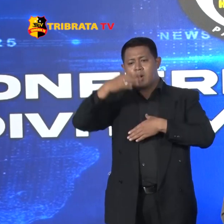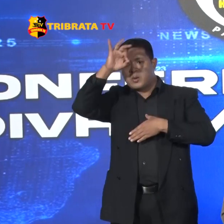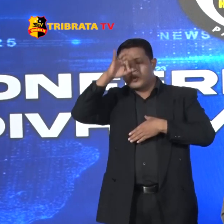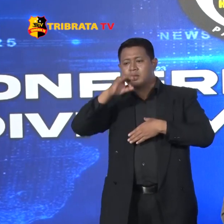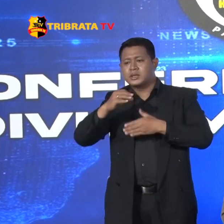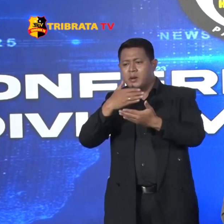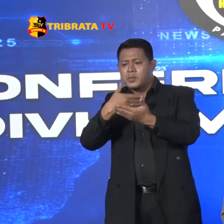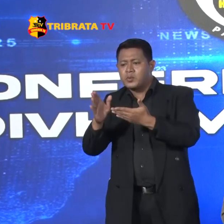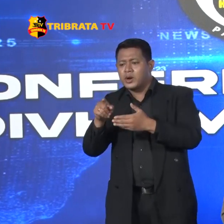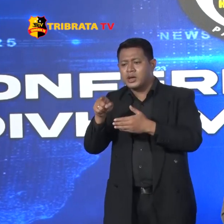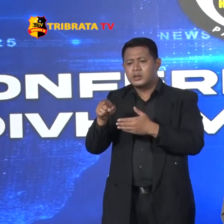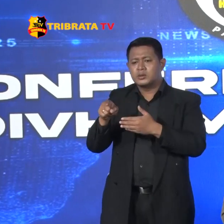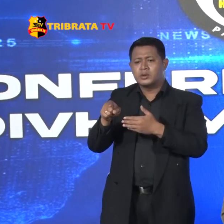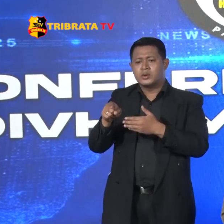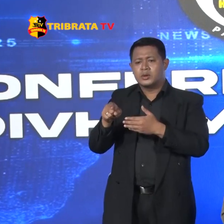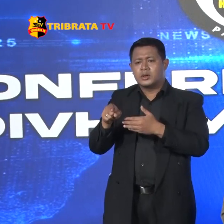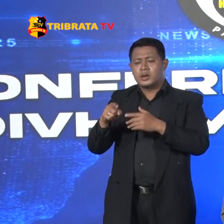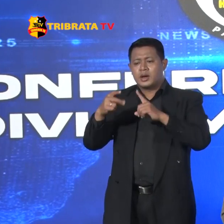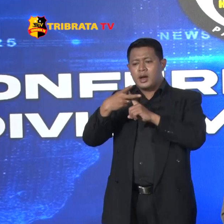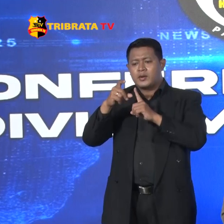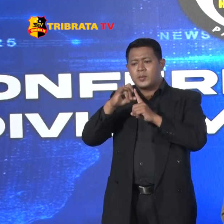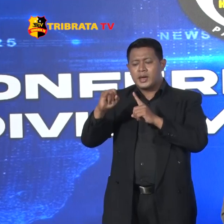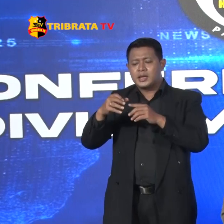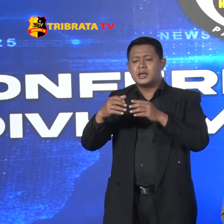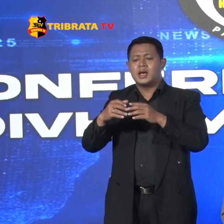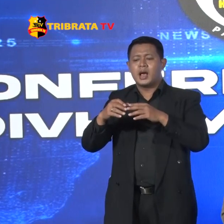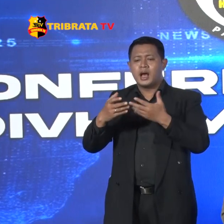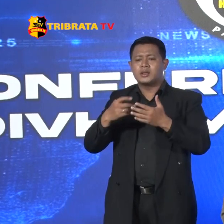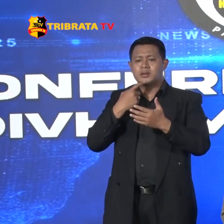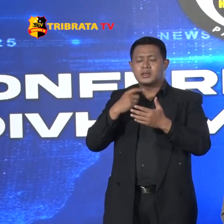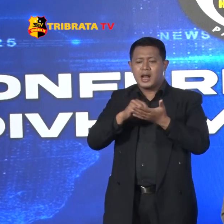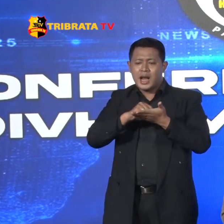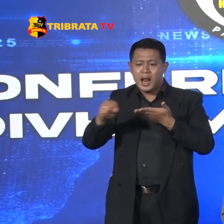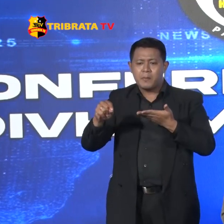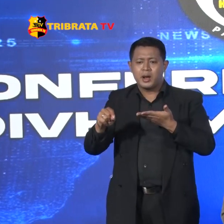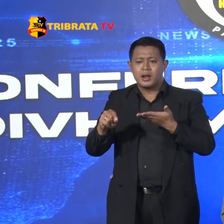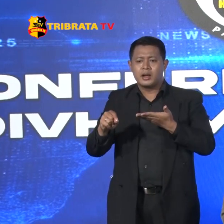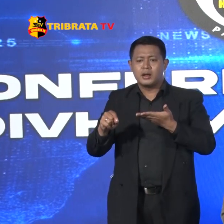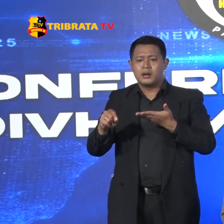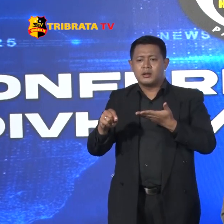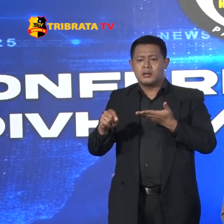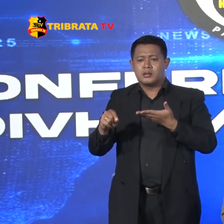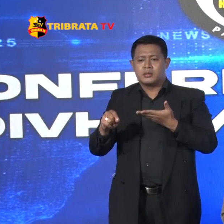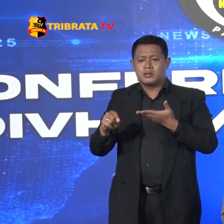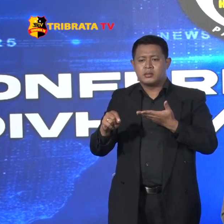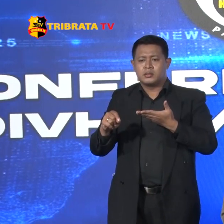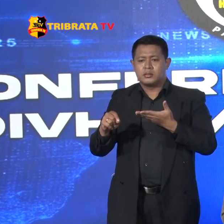Pemubaran Itu Apa Atribut FPI Atau Terkait Namanya Sempat Menjadi